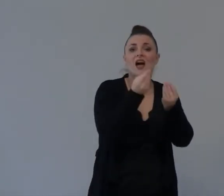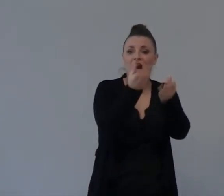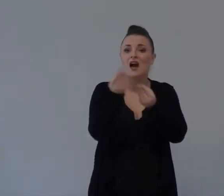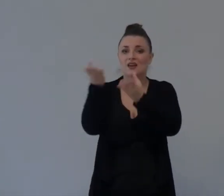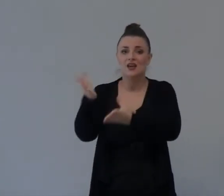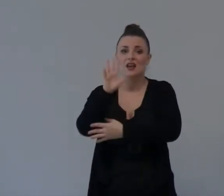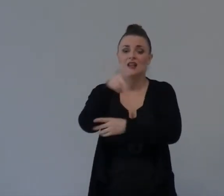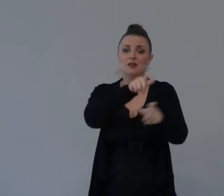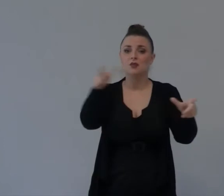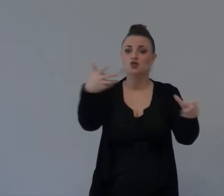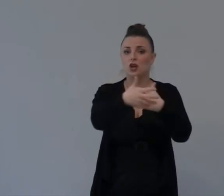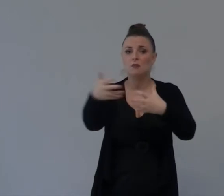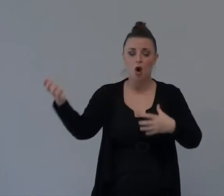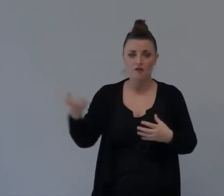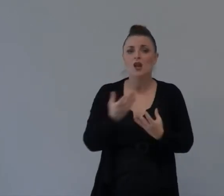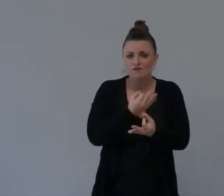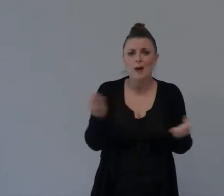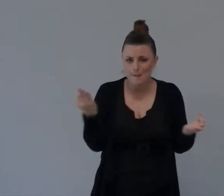Non Ha Inteso